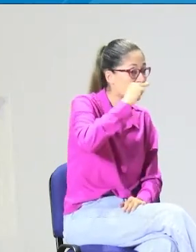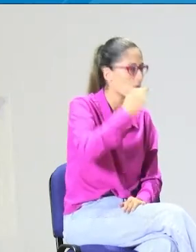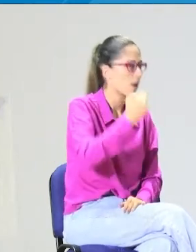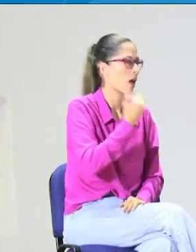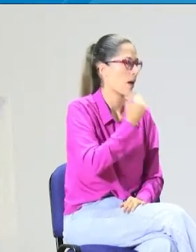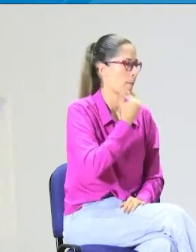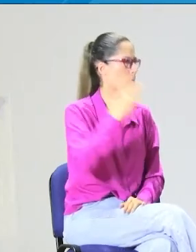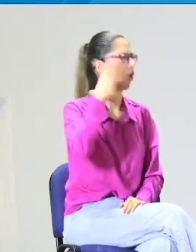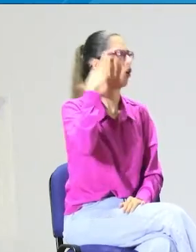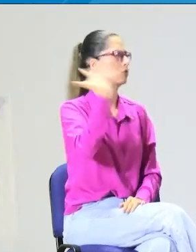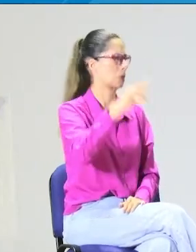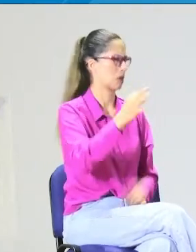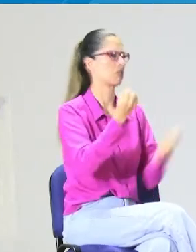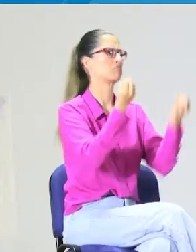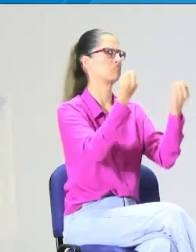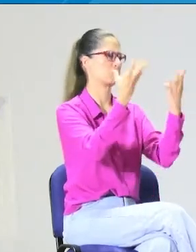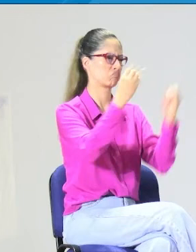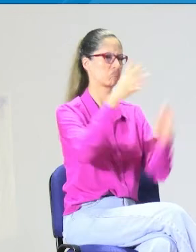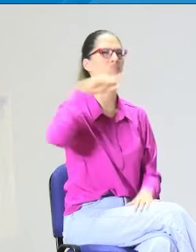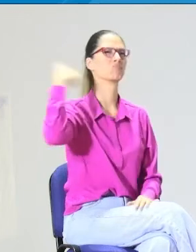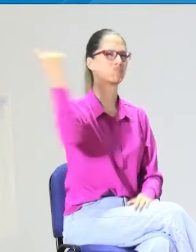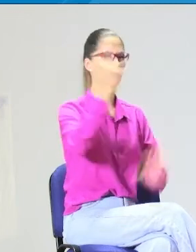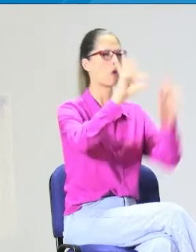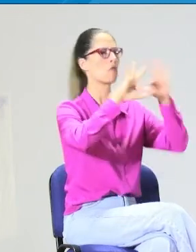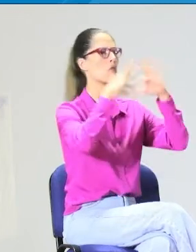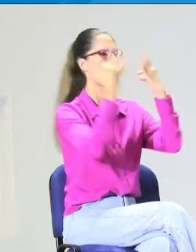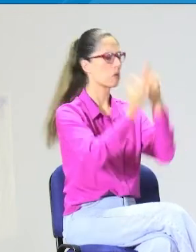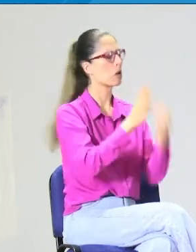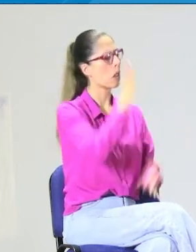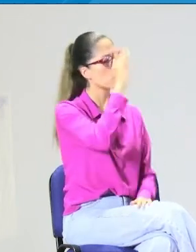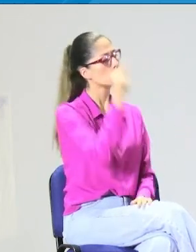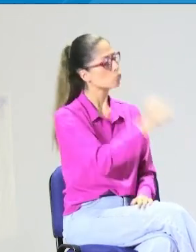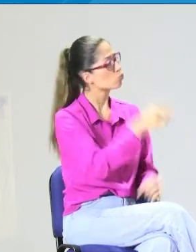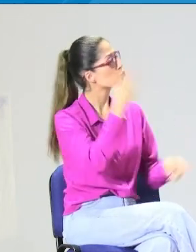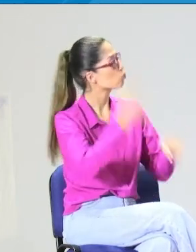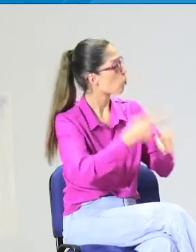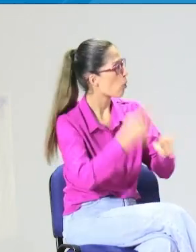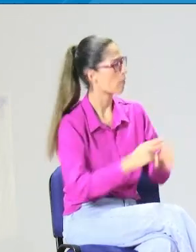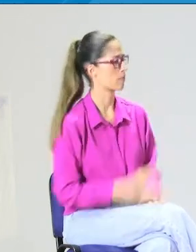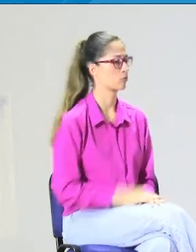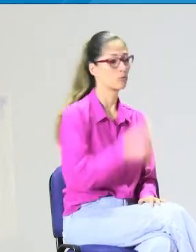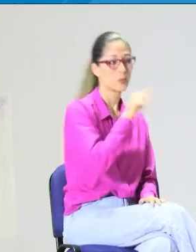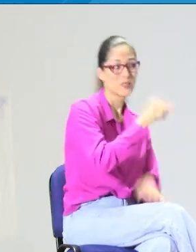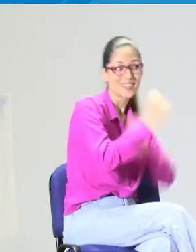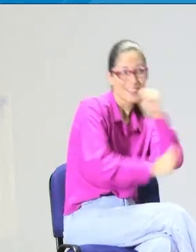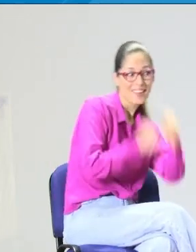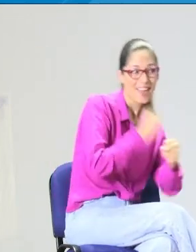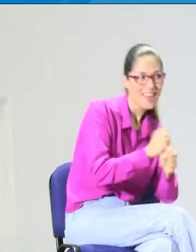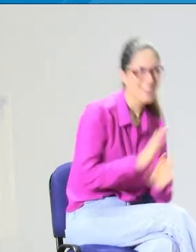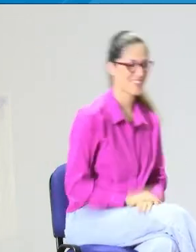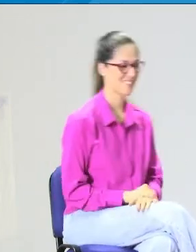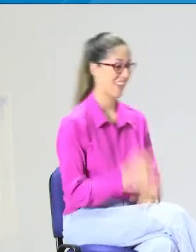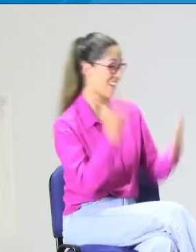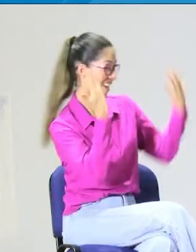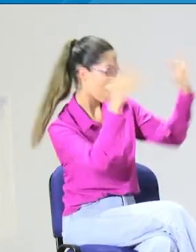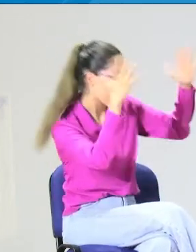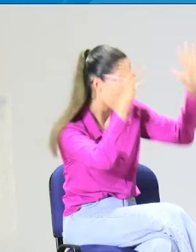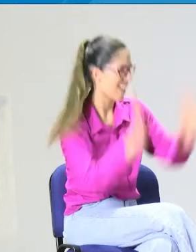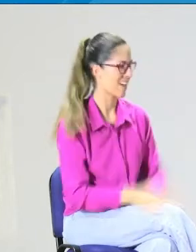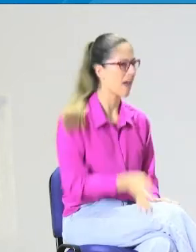costumbres. Todo eso, en el caso de los oyentes, pues están en conjunto con su familia,